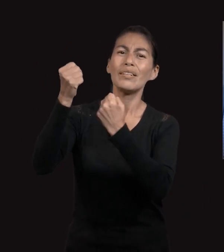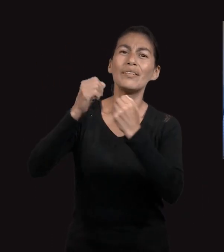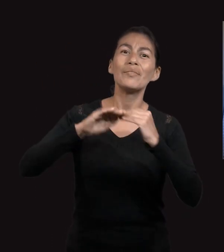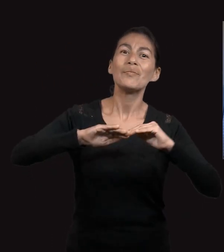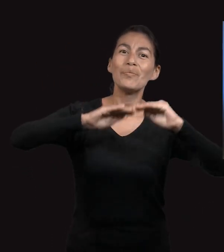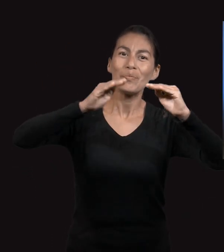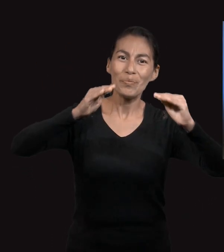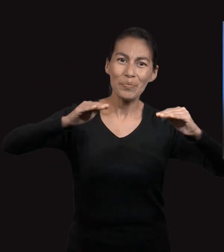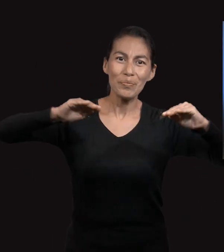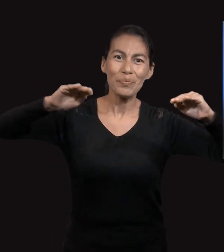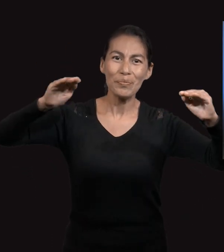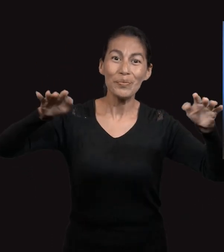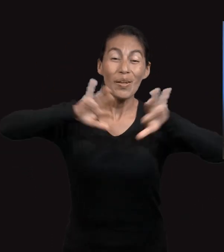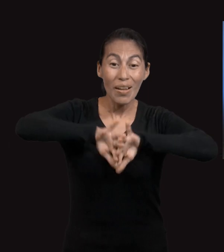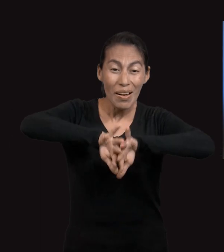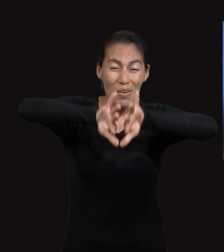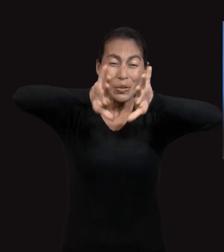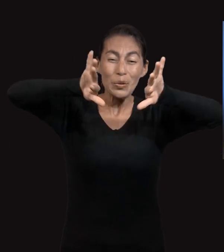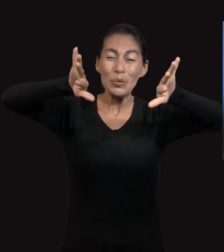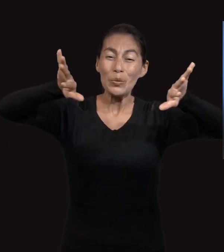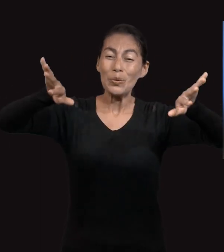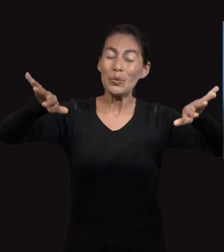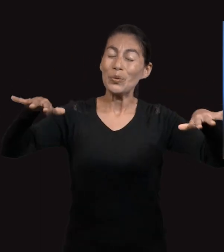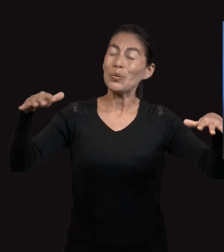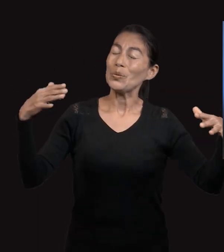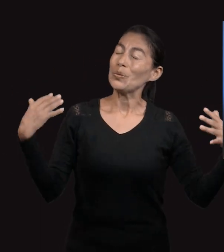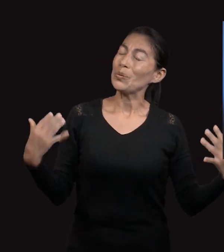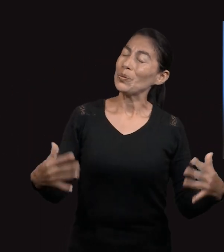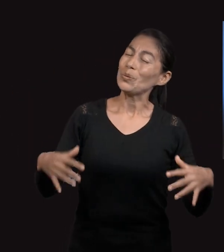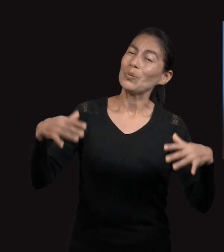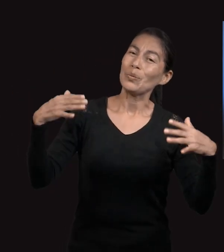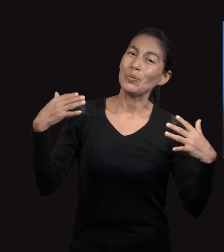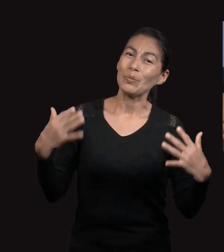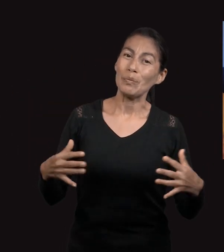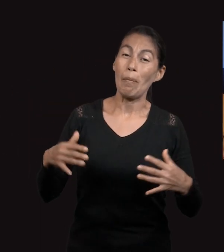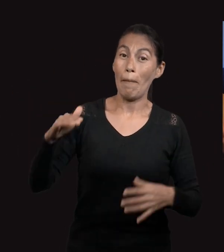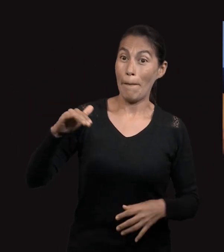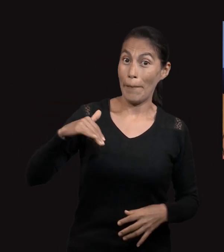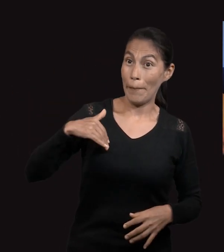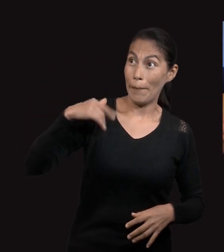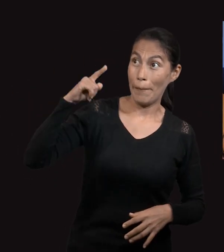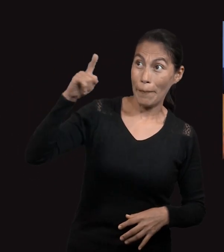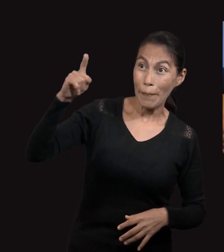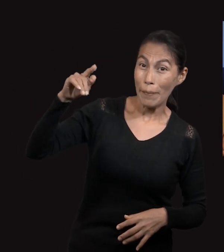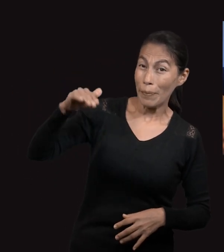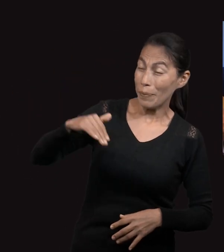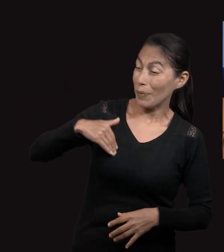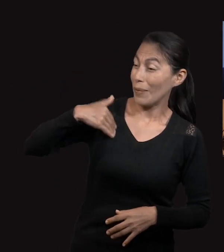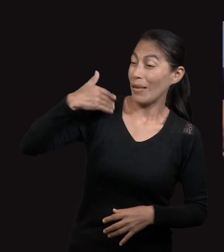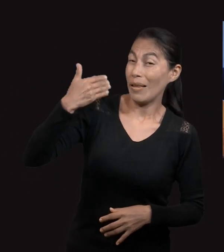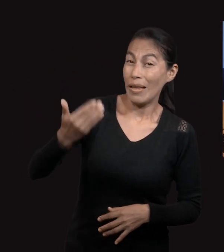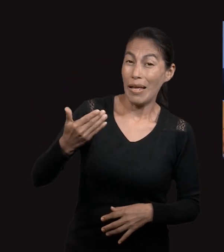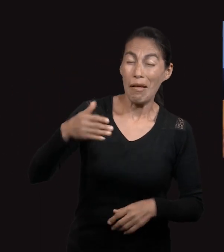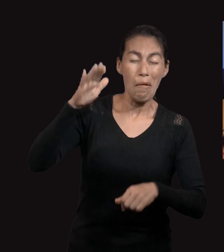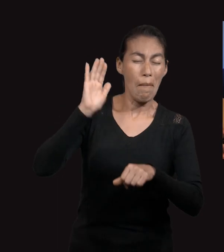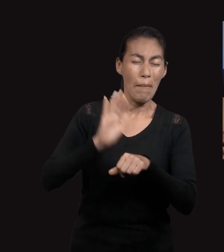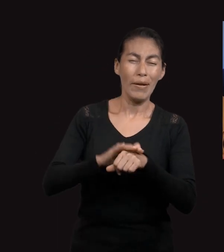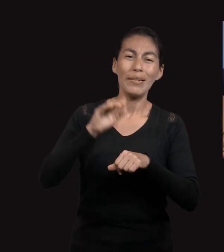Abrió el mar Y mucho más Hará